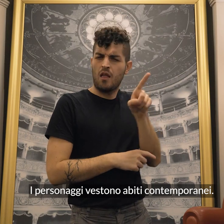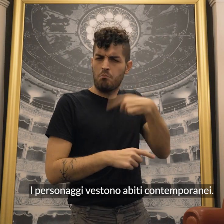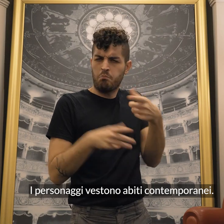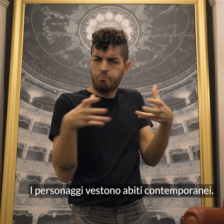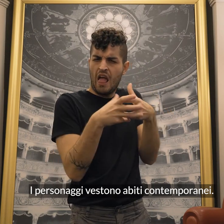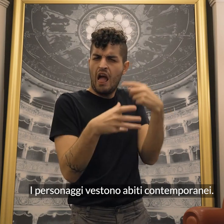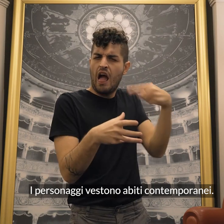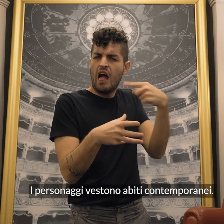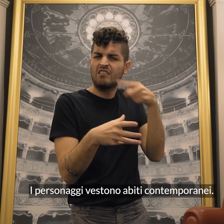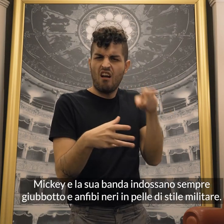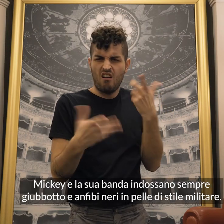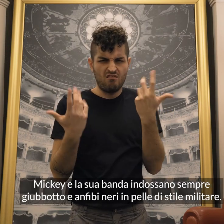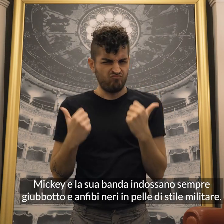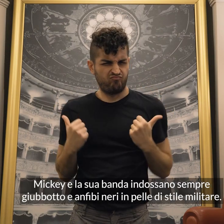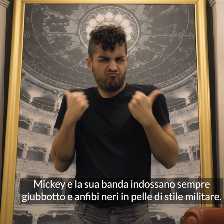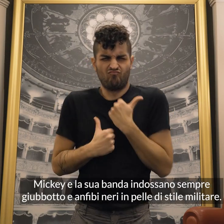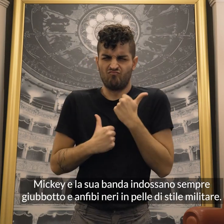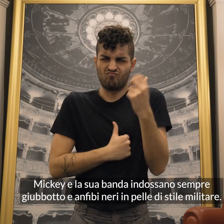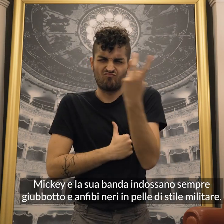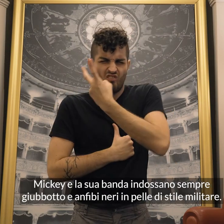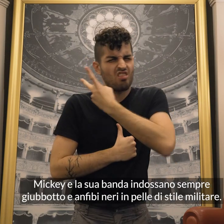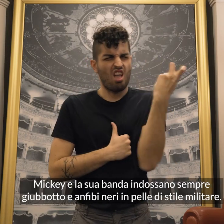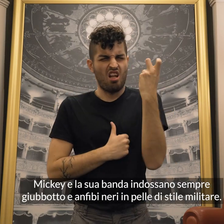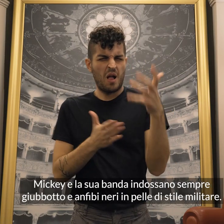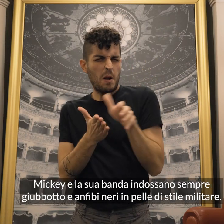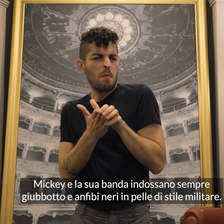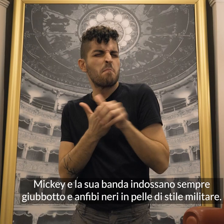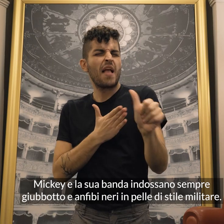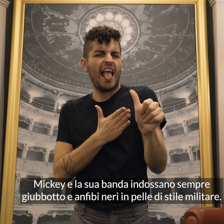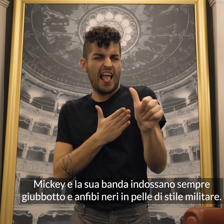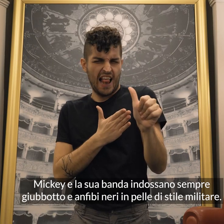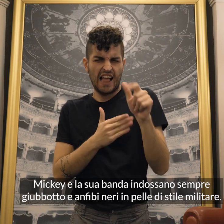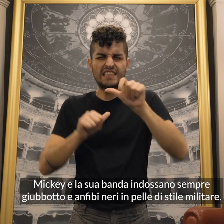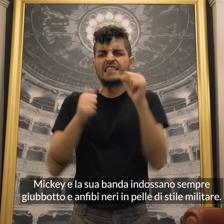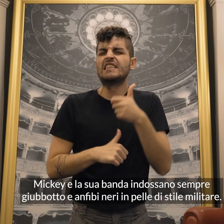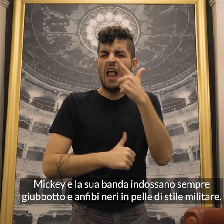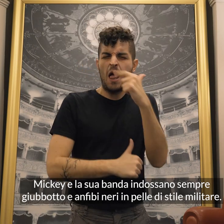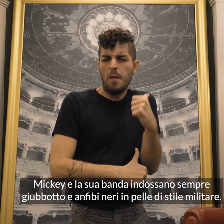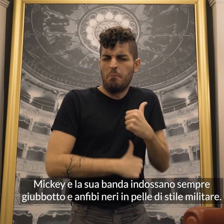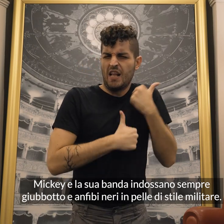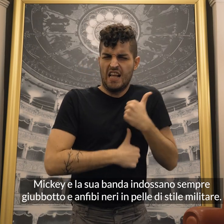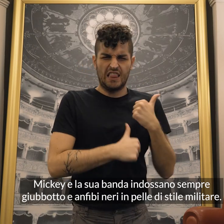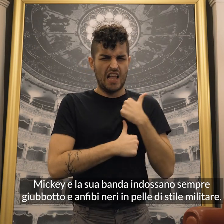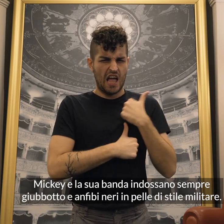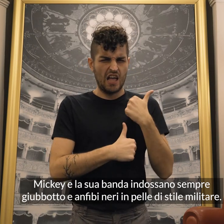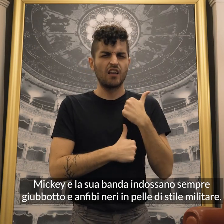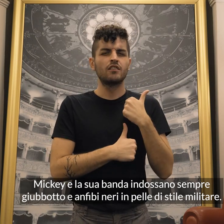contemporanei. Miki e la sua banda indossano sempre giubbotto e anfibi neri in pelle di stile